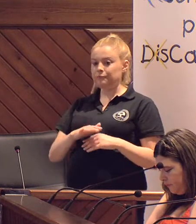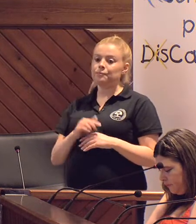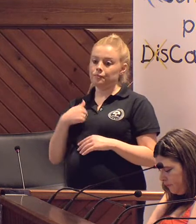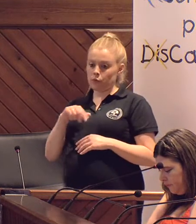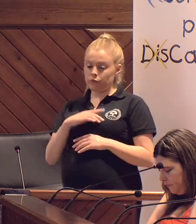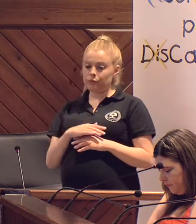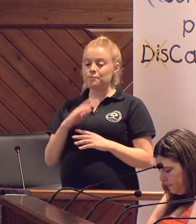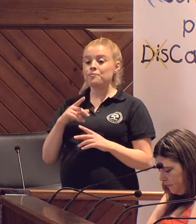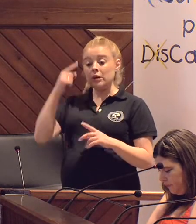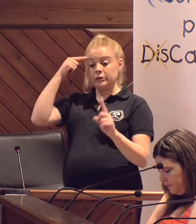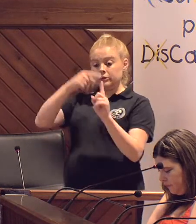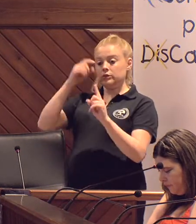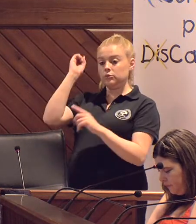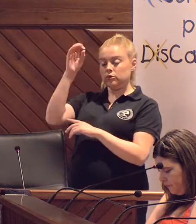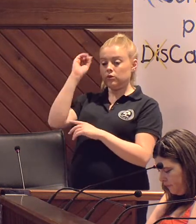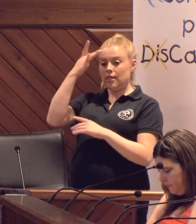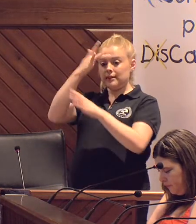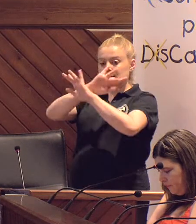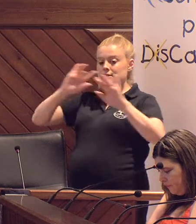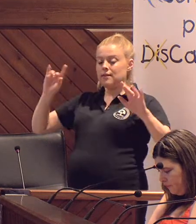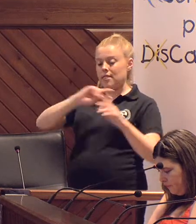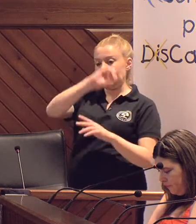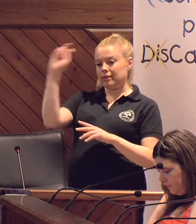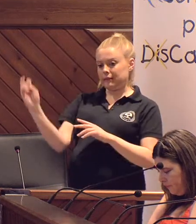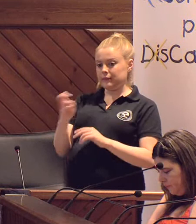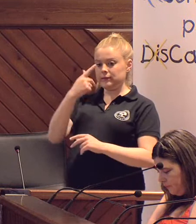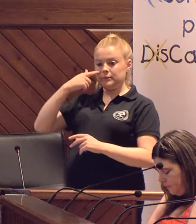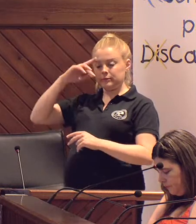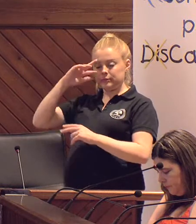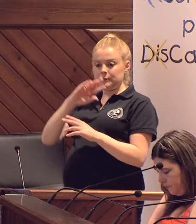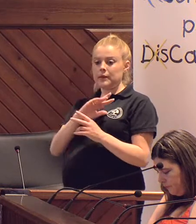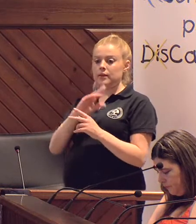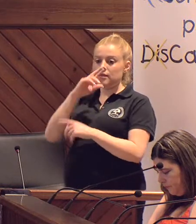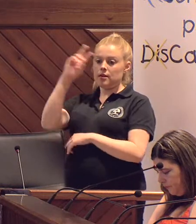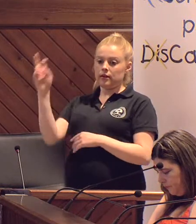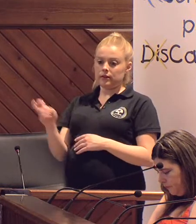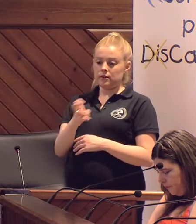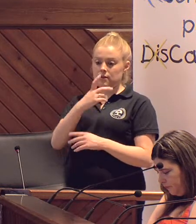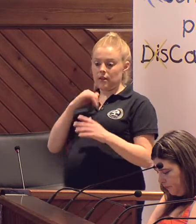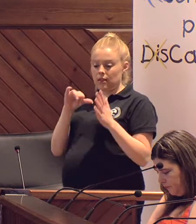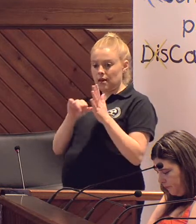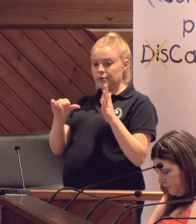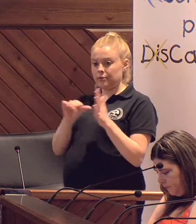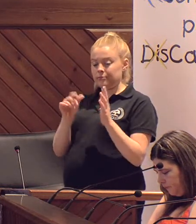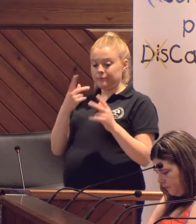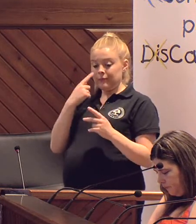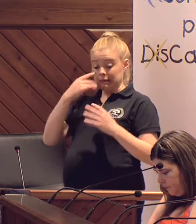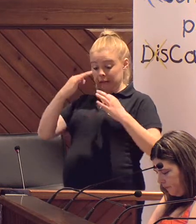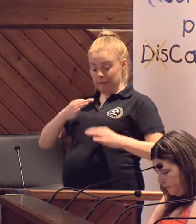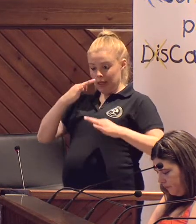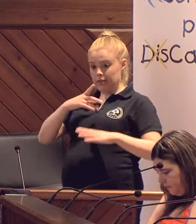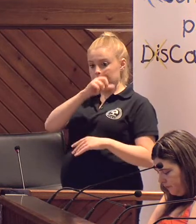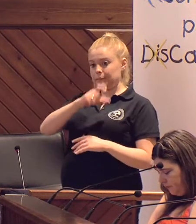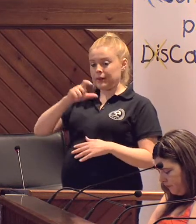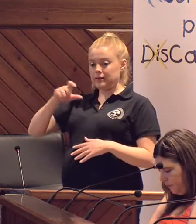jornada es concienciar y sensibilizar sobre la diversidad, generando experiencias y actividades que acerquen a la realidad de